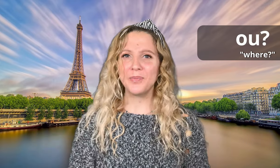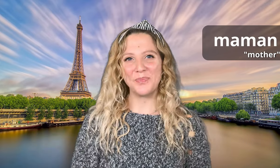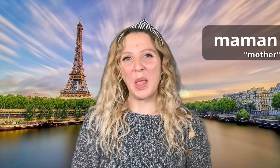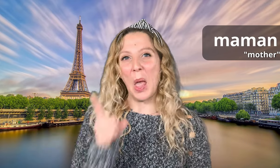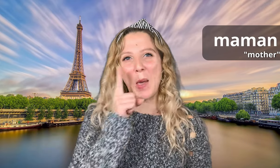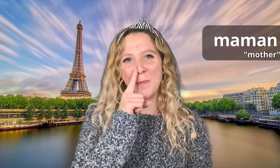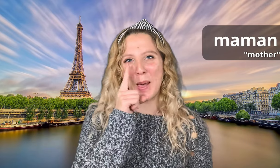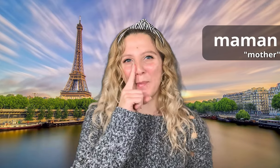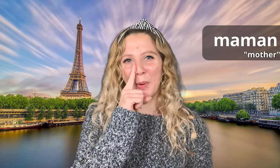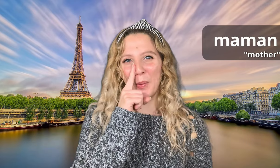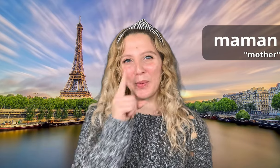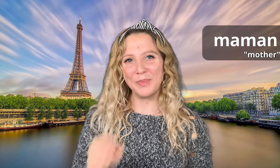Maman